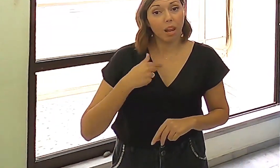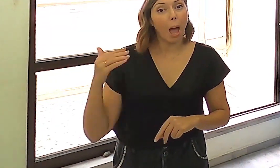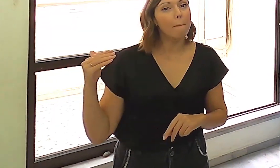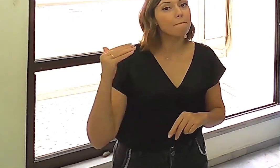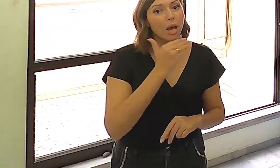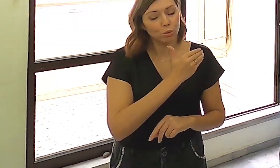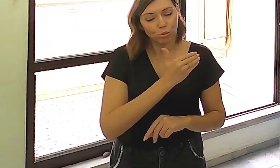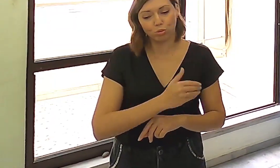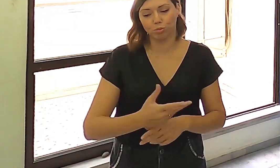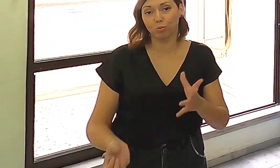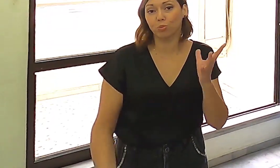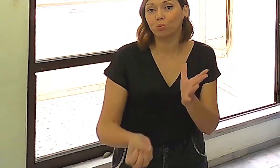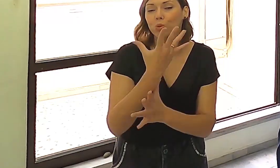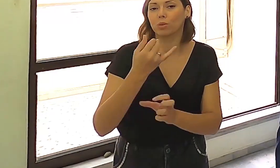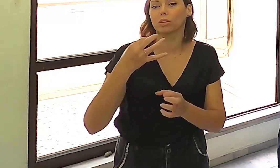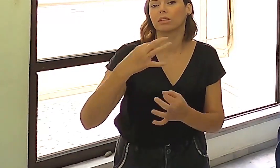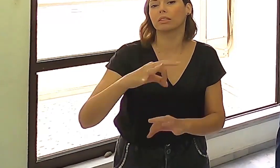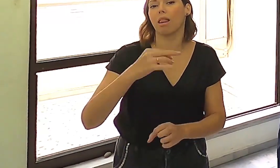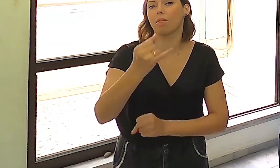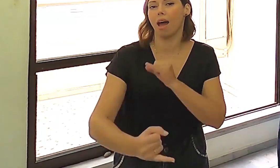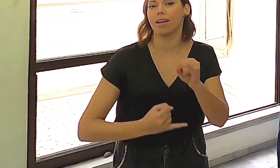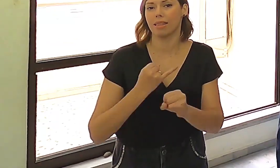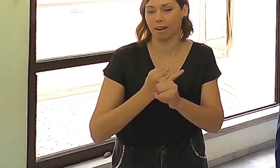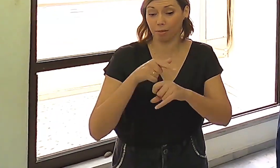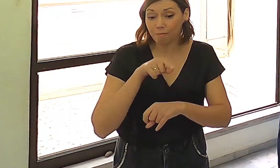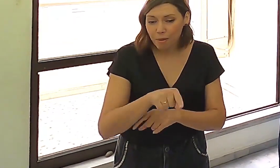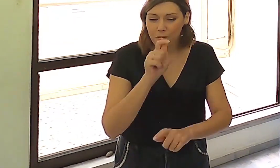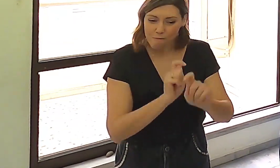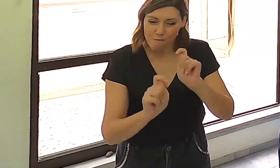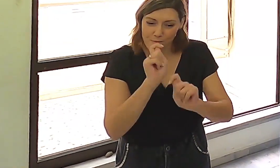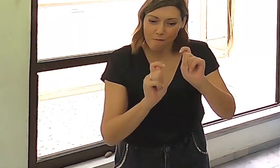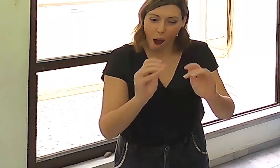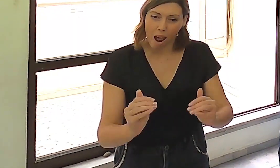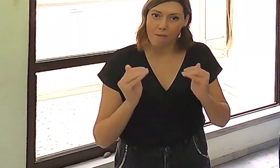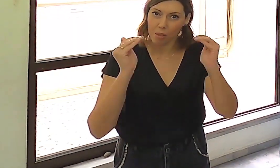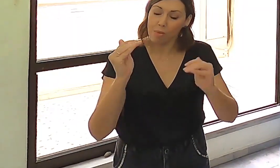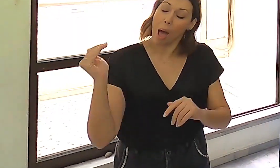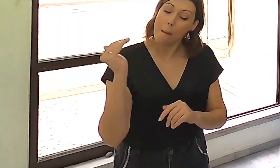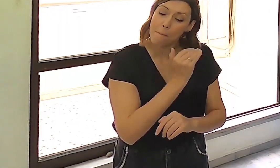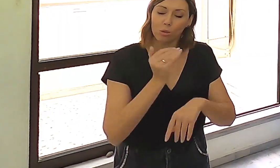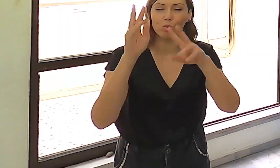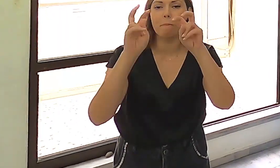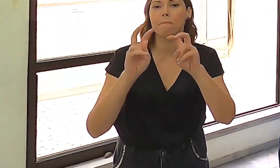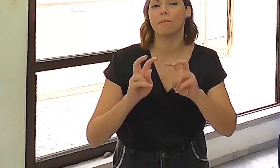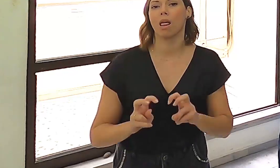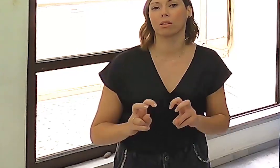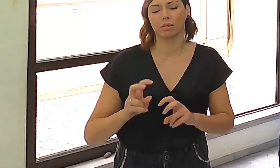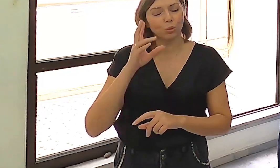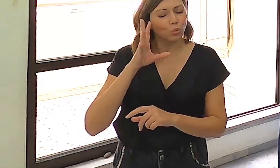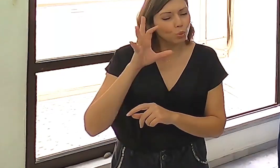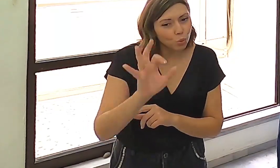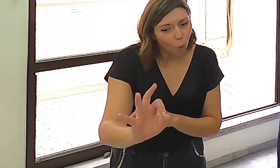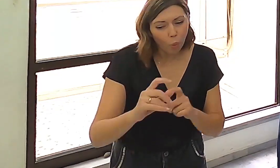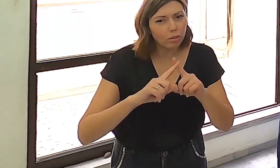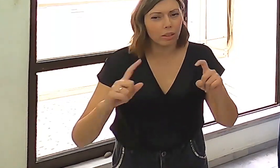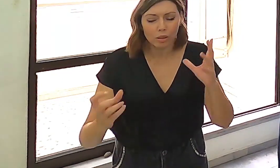αναπαθμισμένη ιστοσελίδα, προχωρήσαμε σε μια μελέτη ώστε να δούμε τι πρέπει να κάνουμε για να δημιουργήσουμε μια